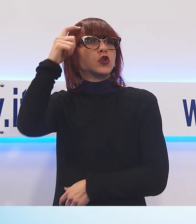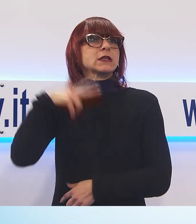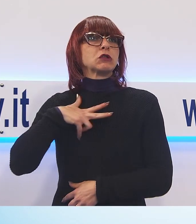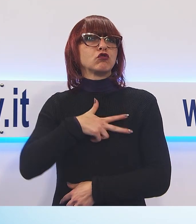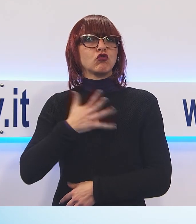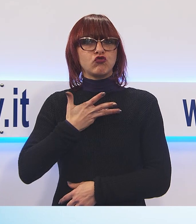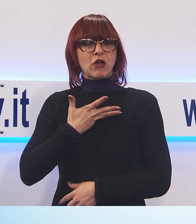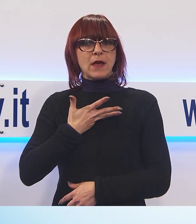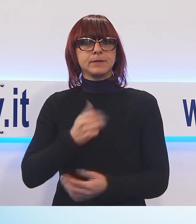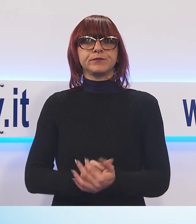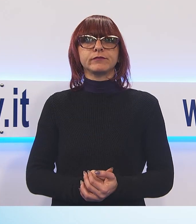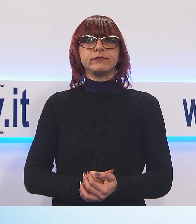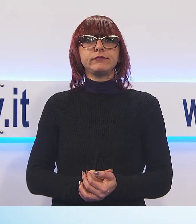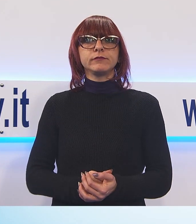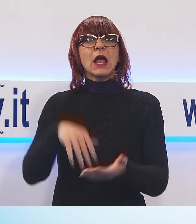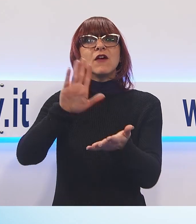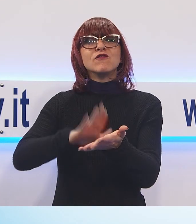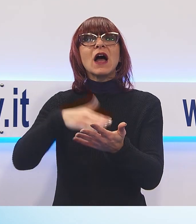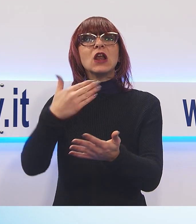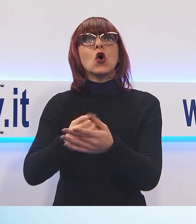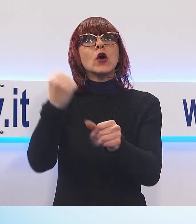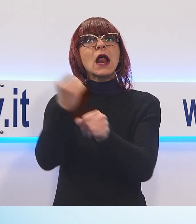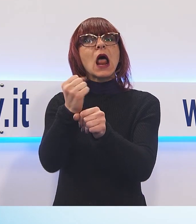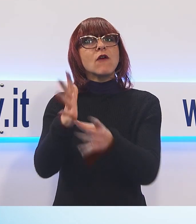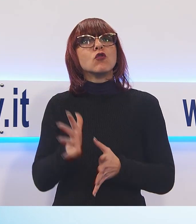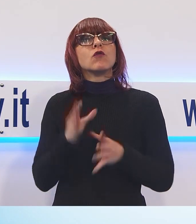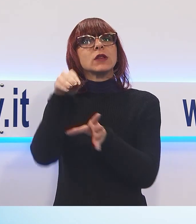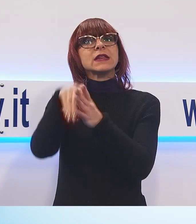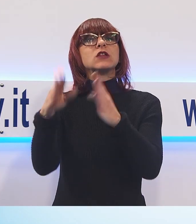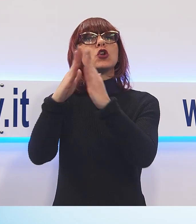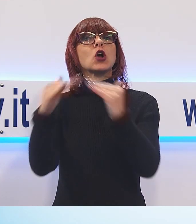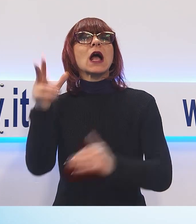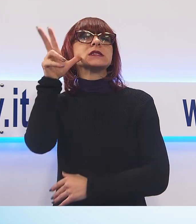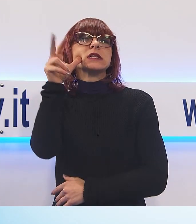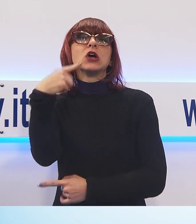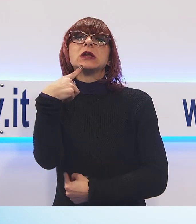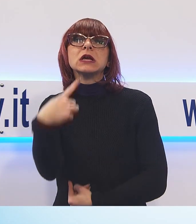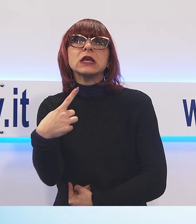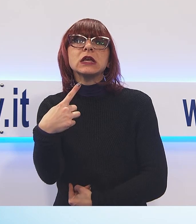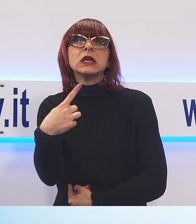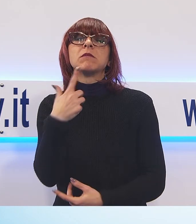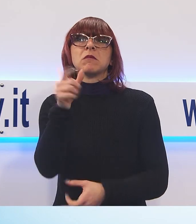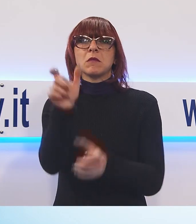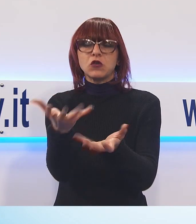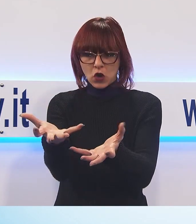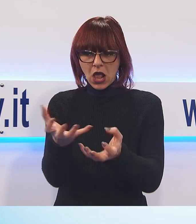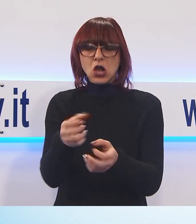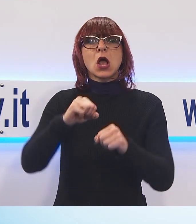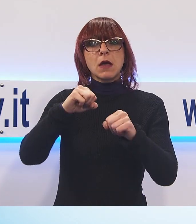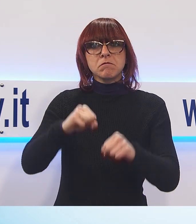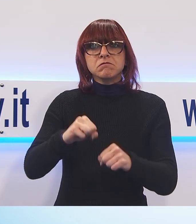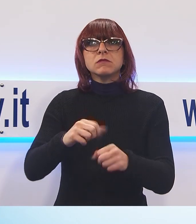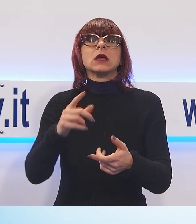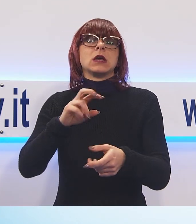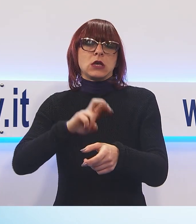del lavoro volontario presso la Casa delle Donne fatto da chi le accoglie da sanitari legali